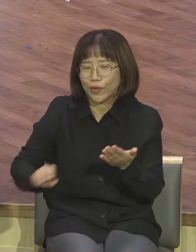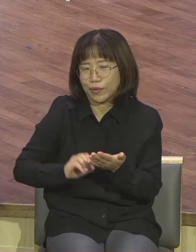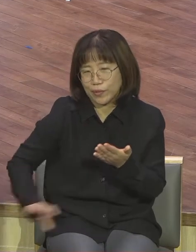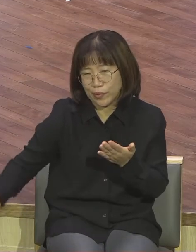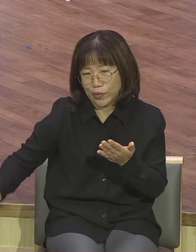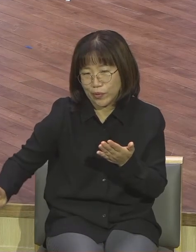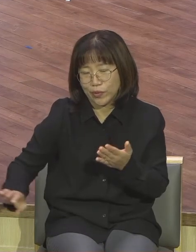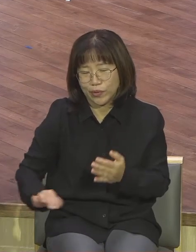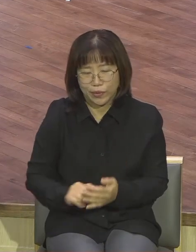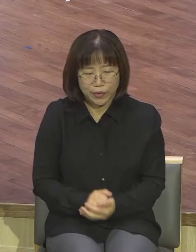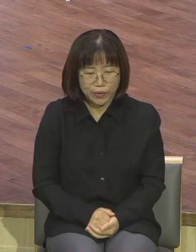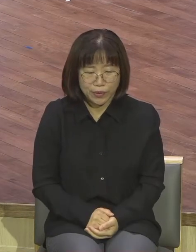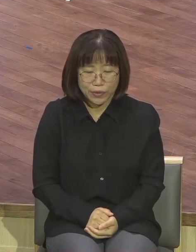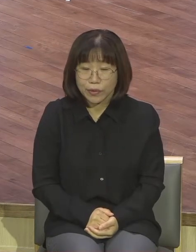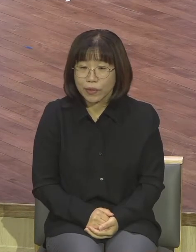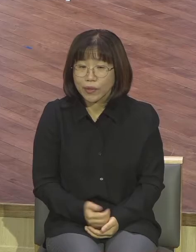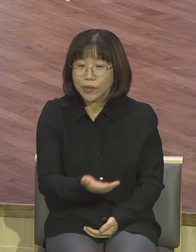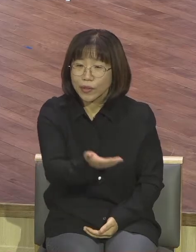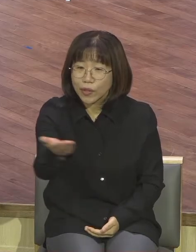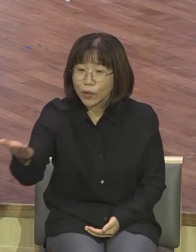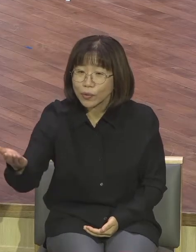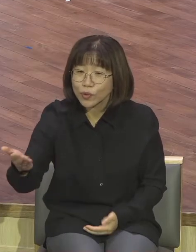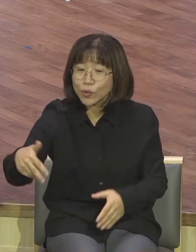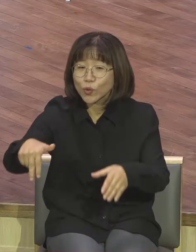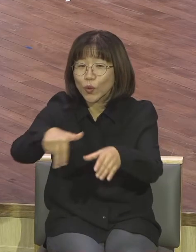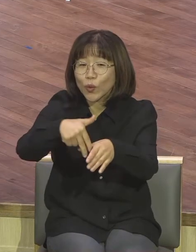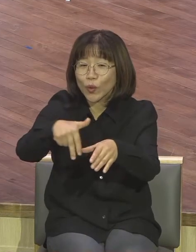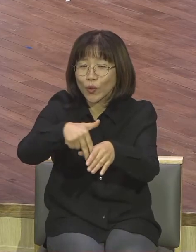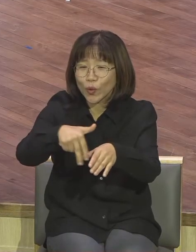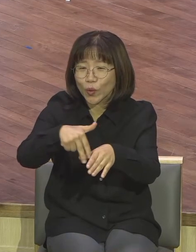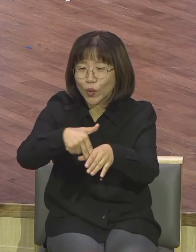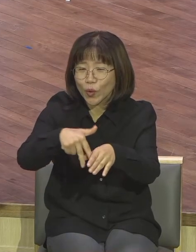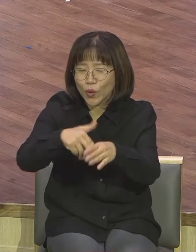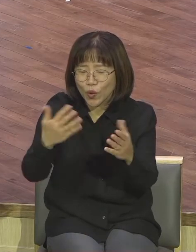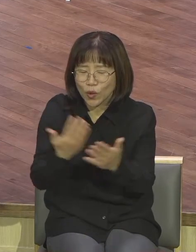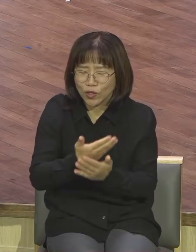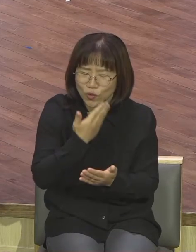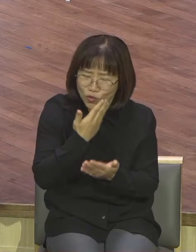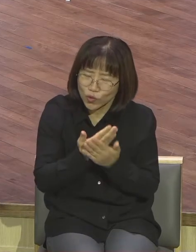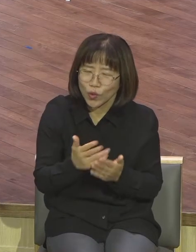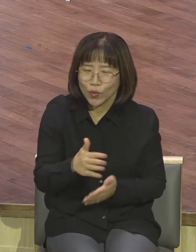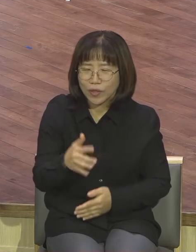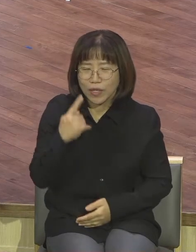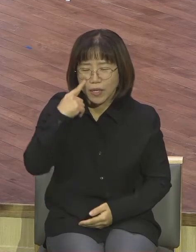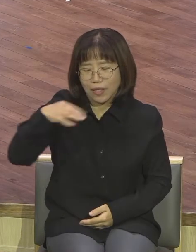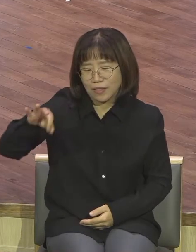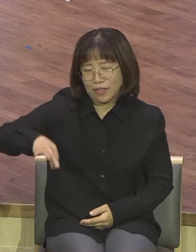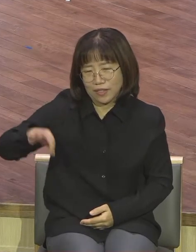잡게 해요 본론은 없어요 모든 종교는 다 쓰러워요 모든 불신자 다 쓰러운 인생이에요 우리는 본론 인생 살아야 돼요